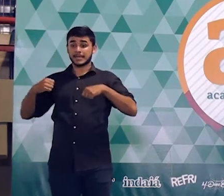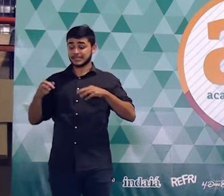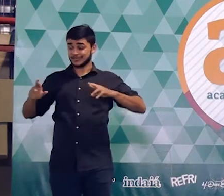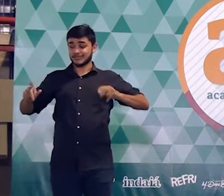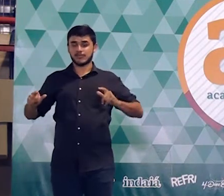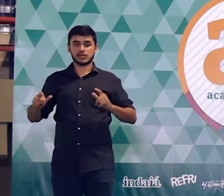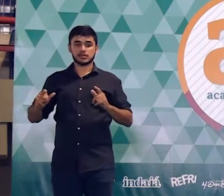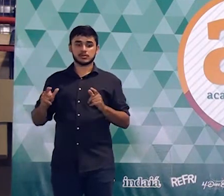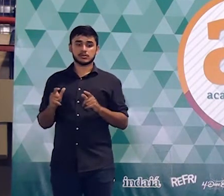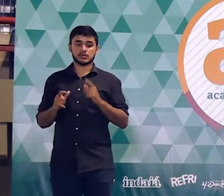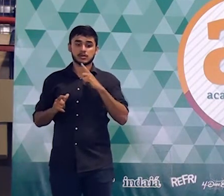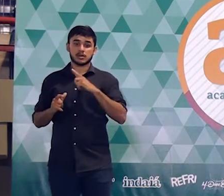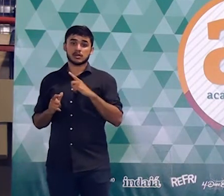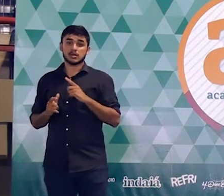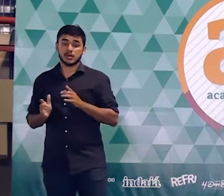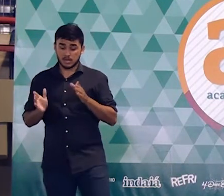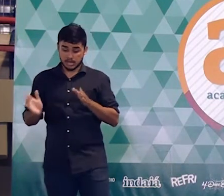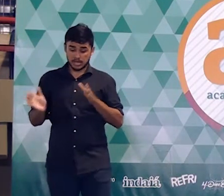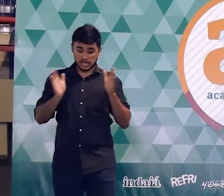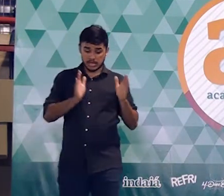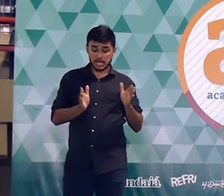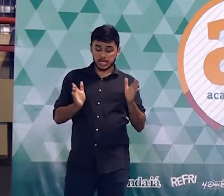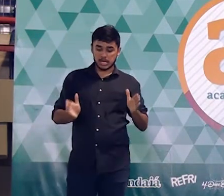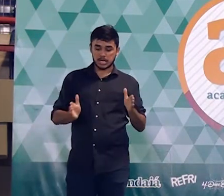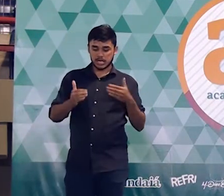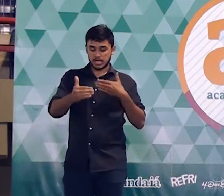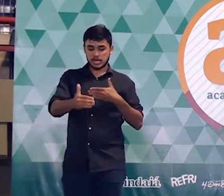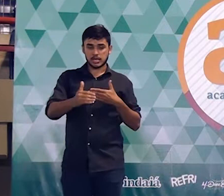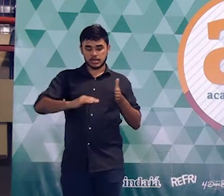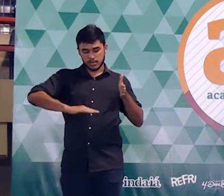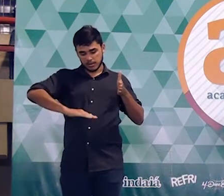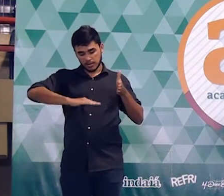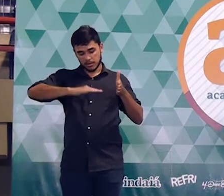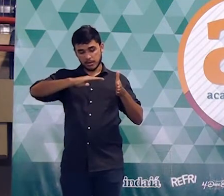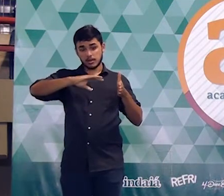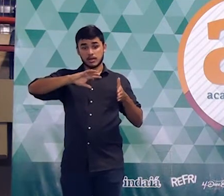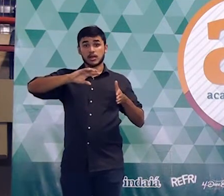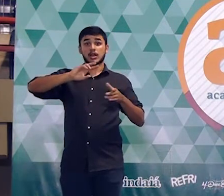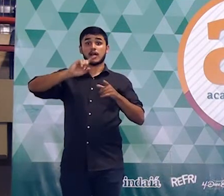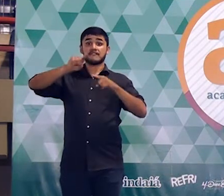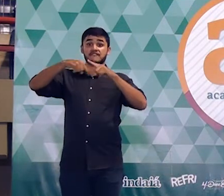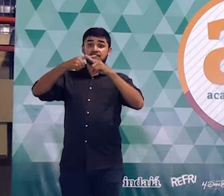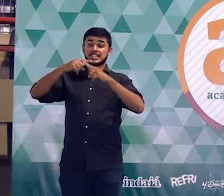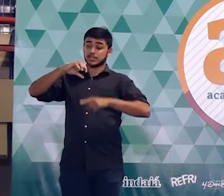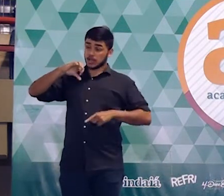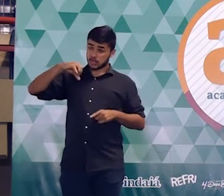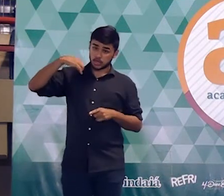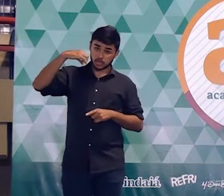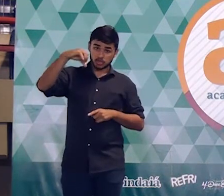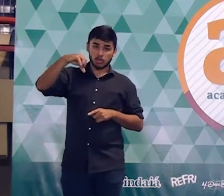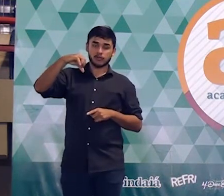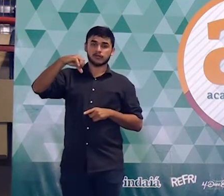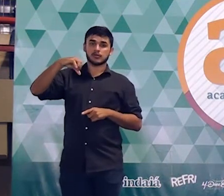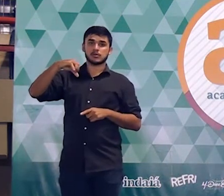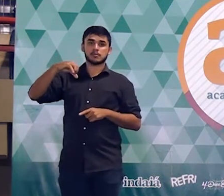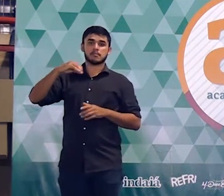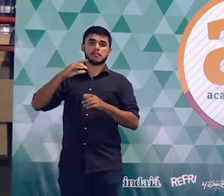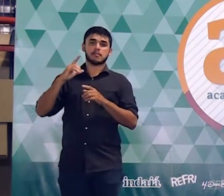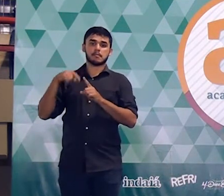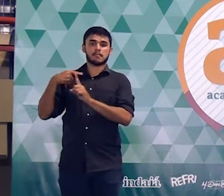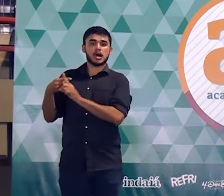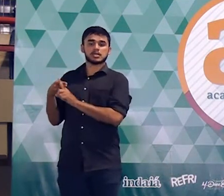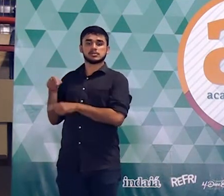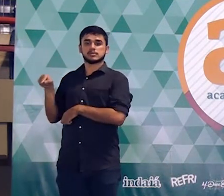caixa anterior, a primeira caixa, ela tem 9 vezes mais peças do que essa caixa nova.